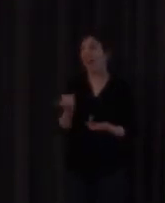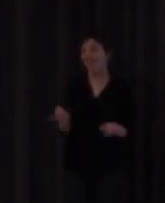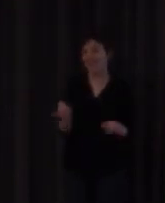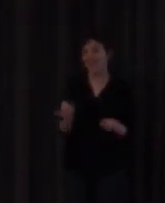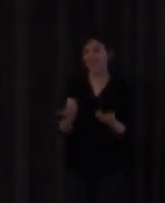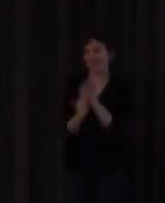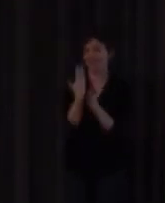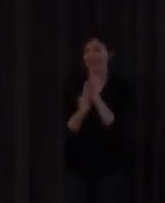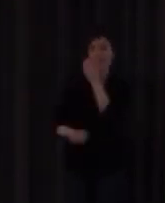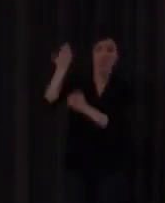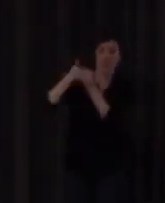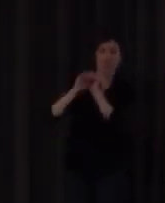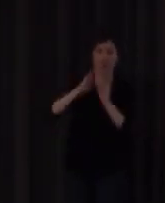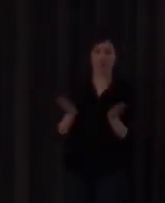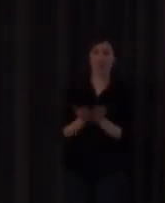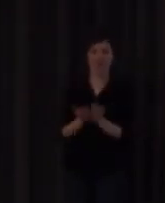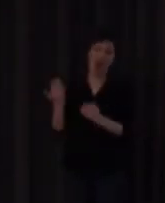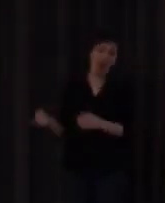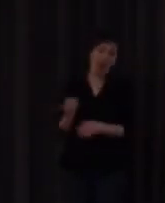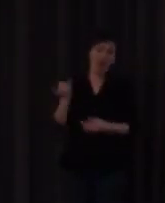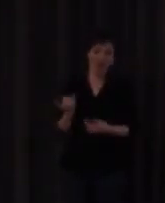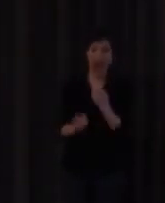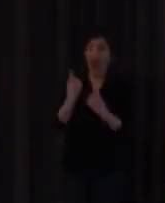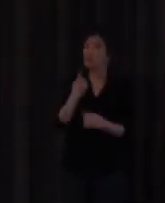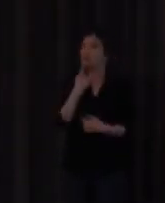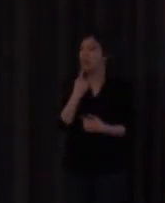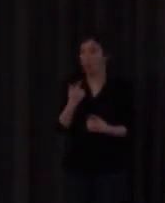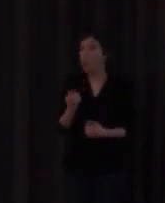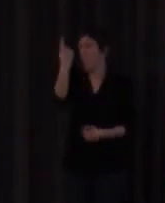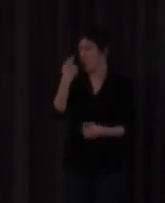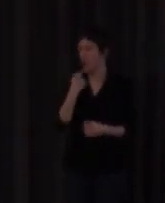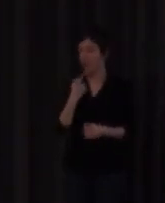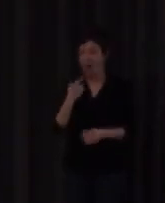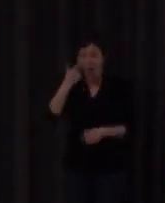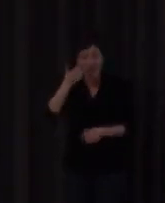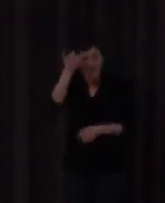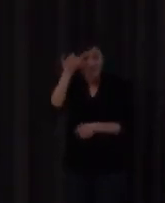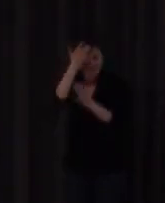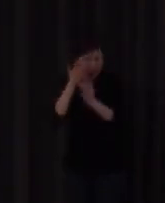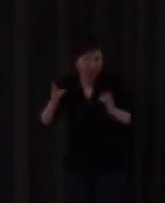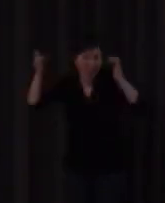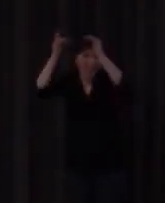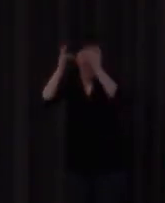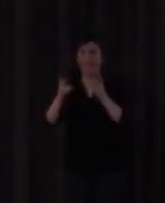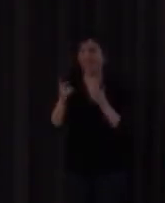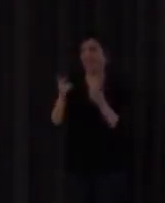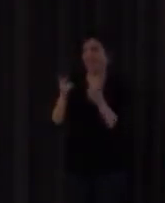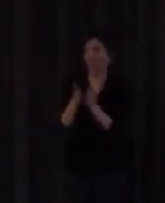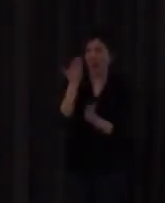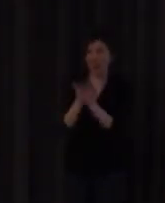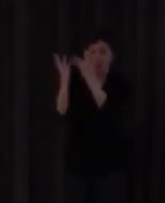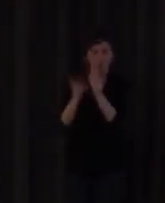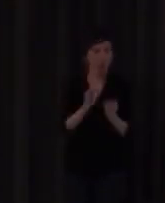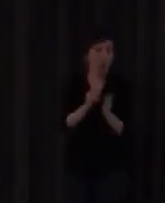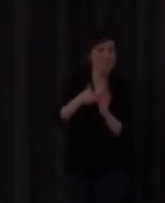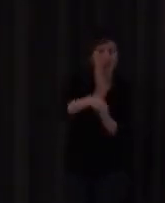hubieran enseñado esto en la escuela muchos decía hubo uno que dijo ¿te imaginas tener un libro de matemática o de historia todo